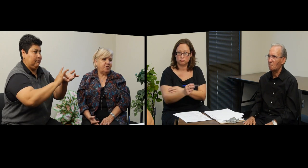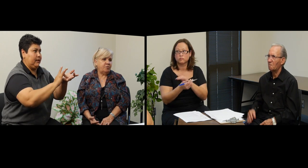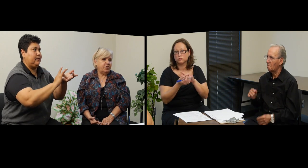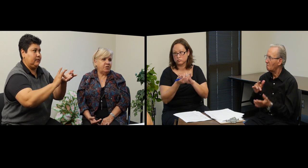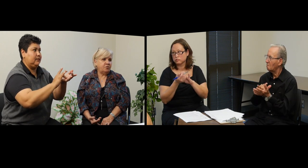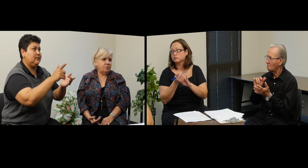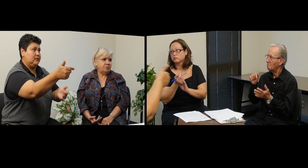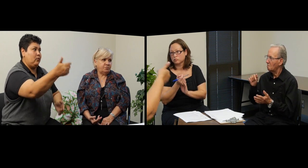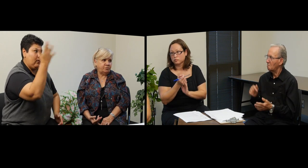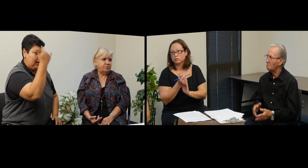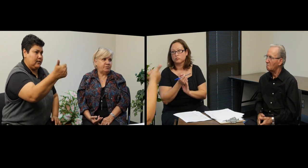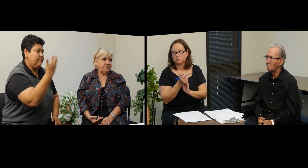es diabético.